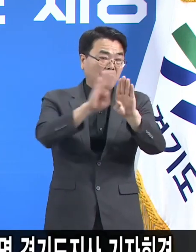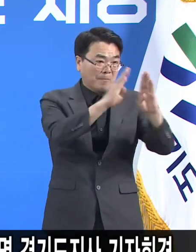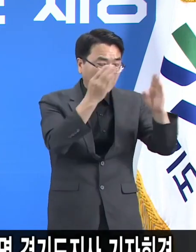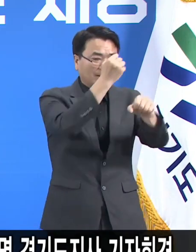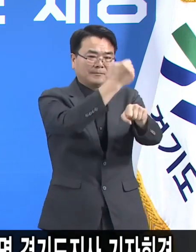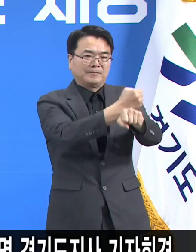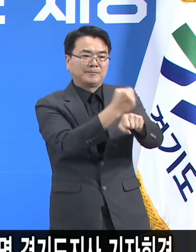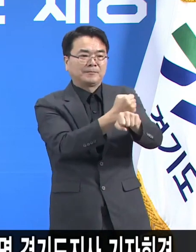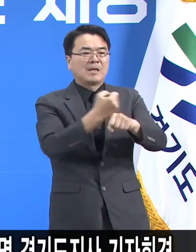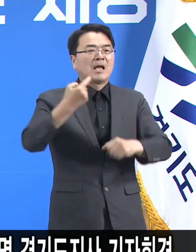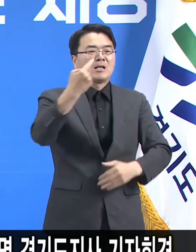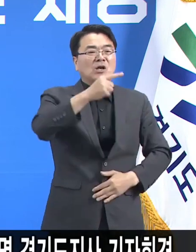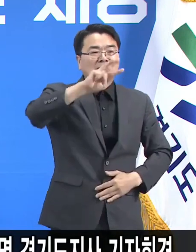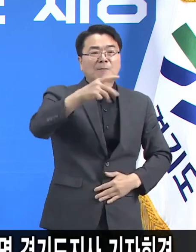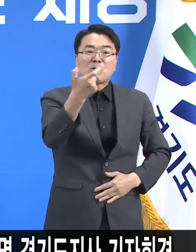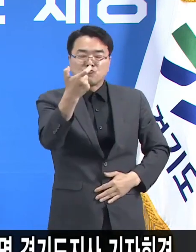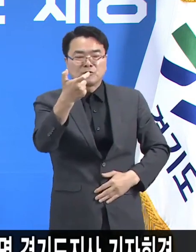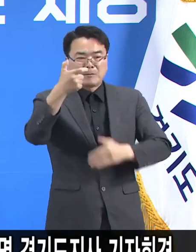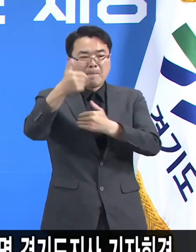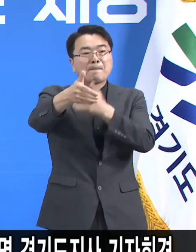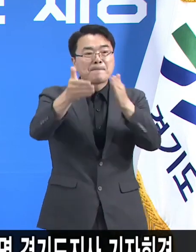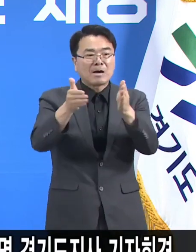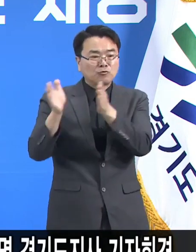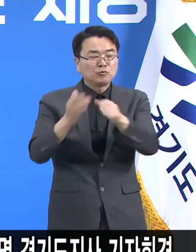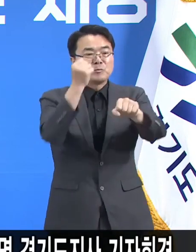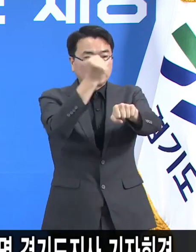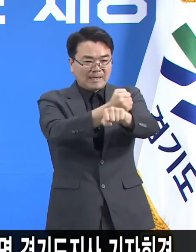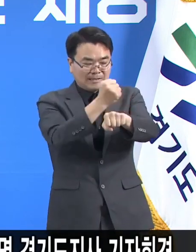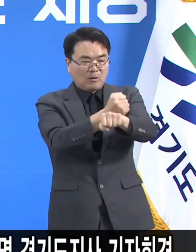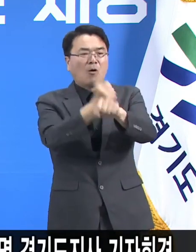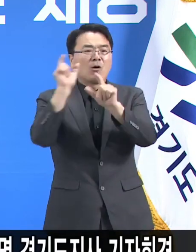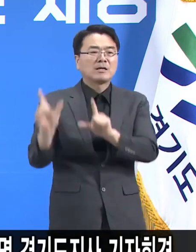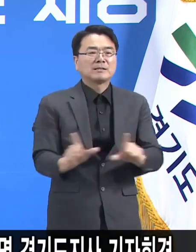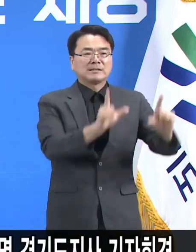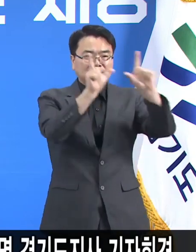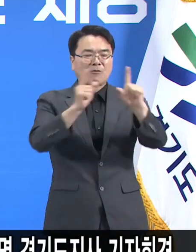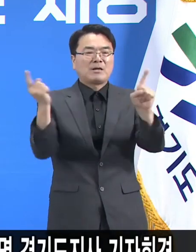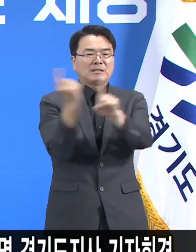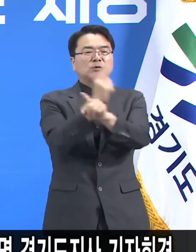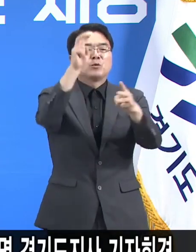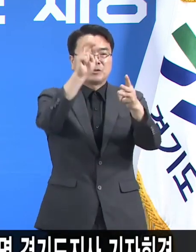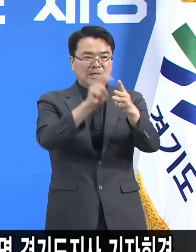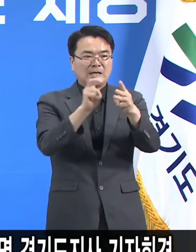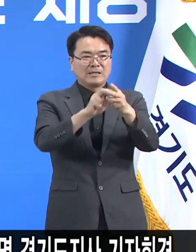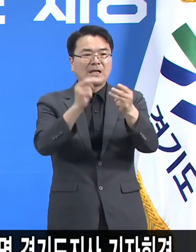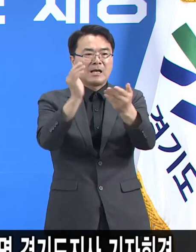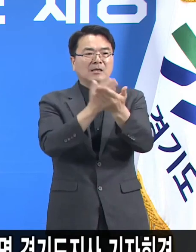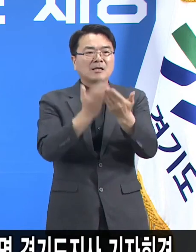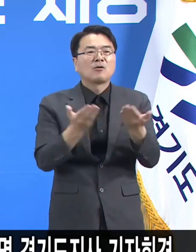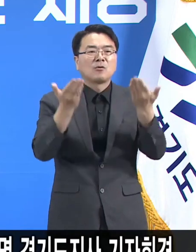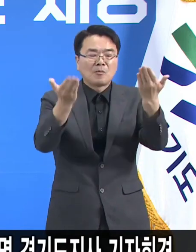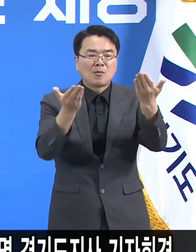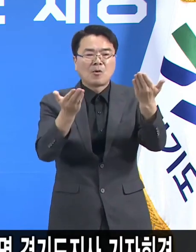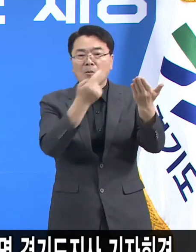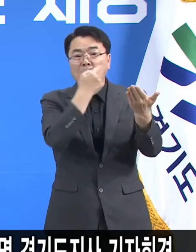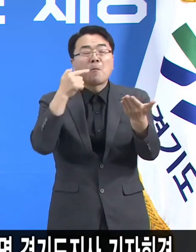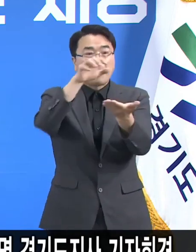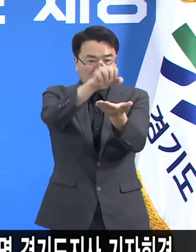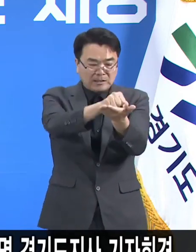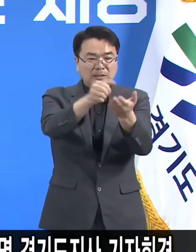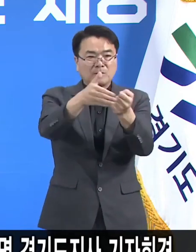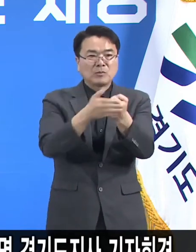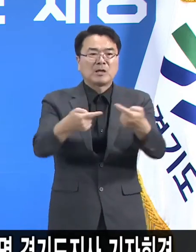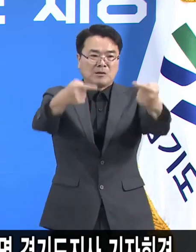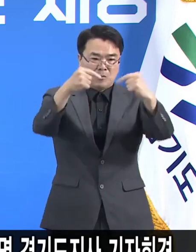1636병상을 추가로 확보해서 생활치료센터 용도로 총 3358병상을 확보하고 있습니다.